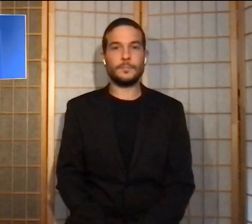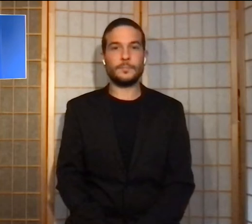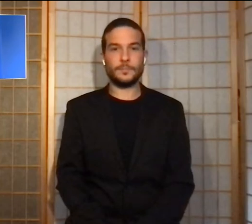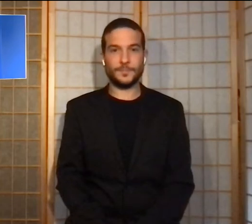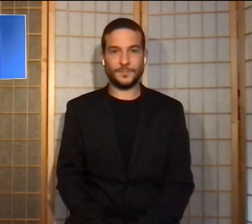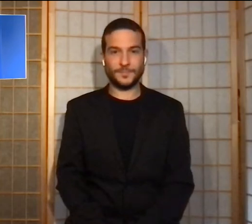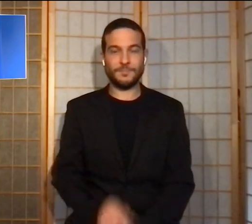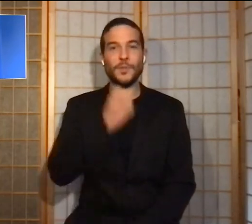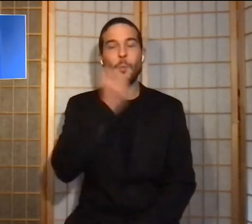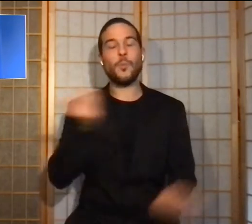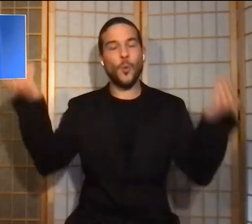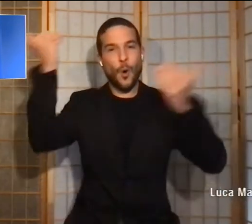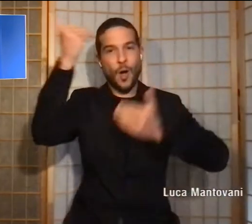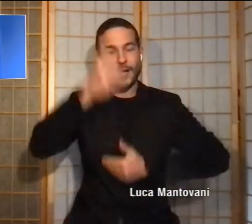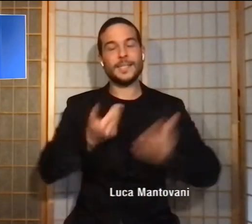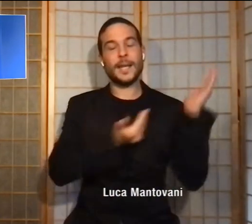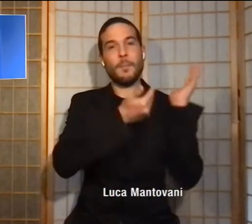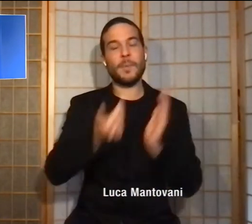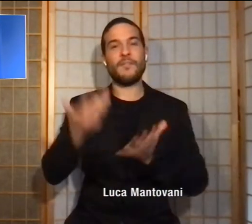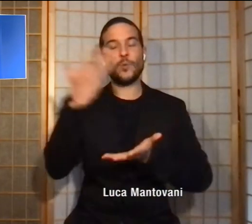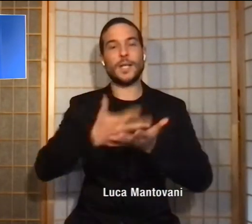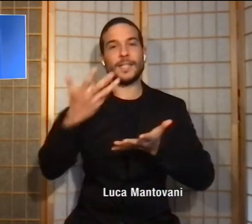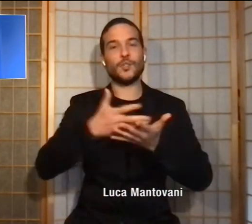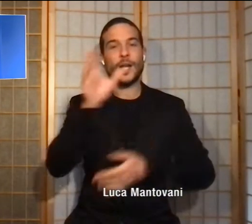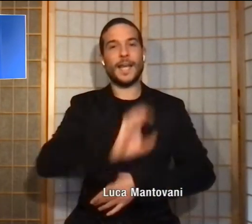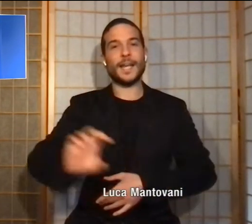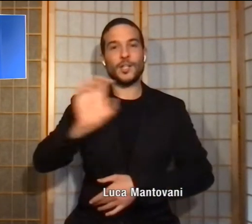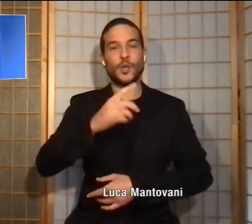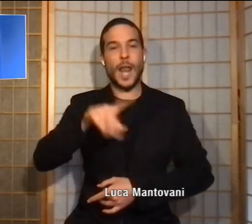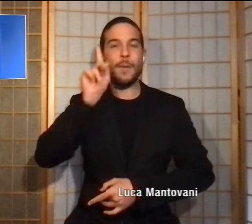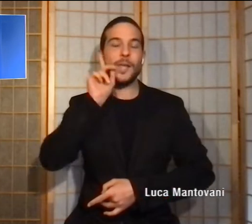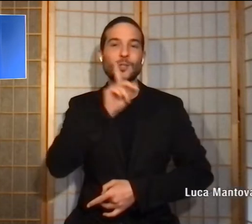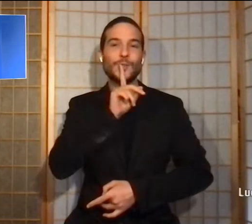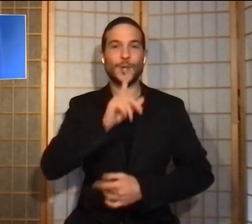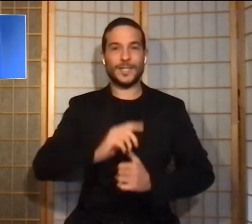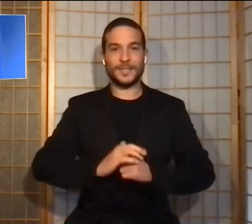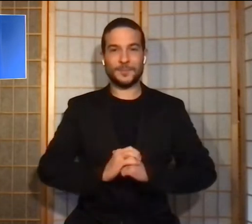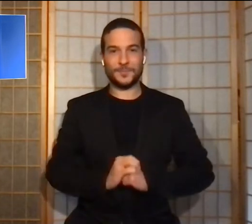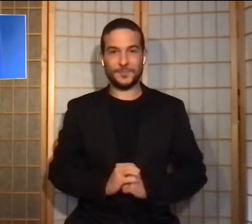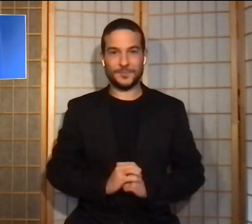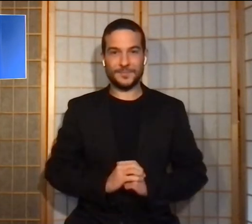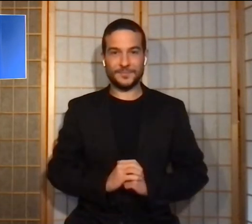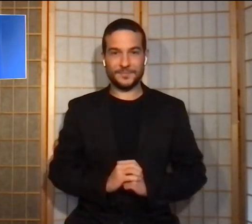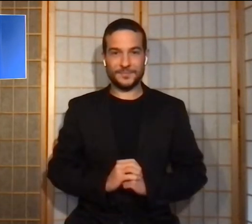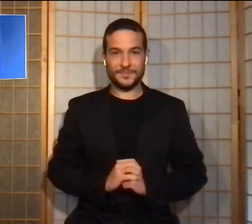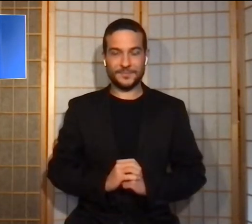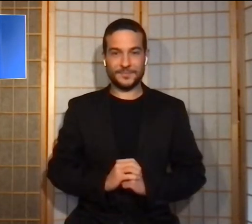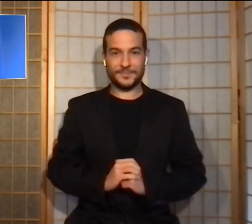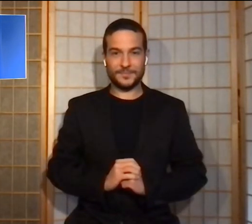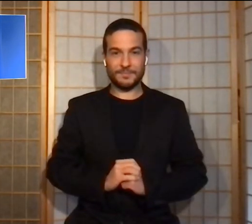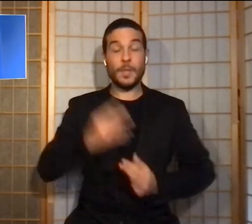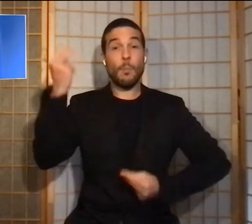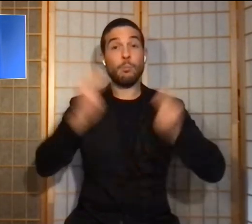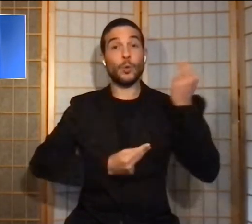Buonasera e benvenuti al telegiornale regionale per sordi. Il progetto dello